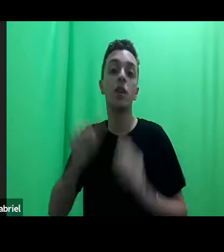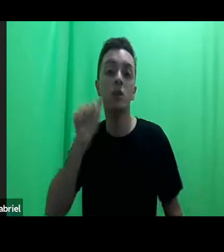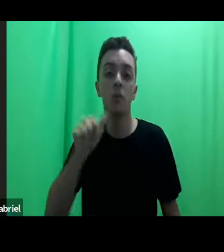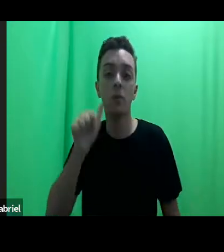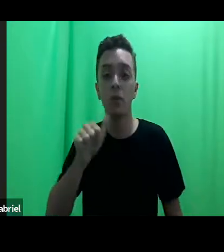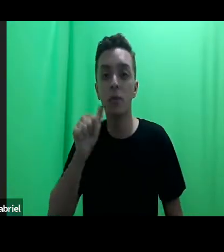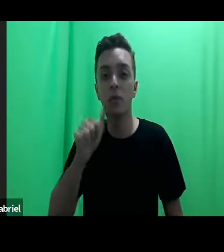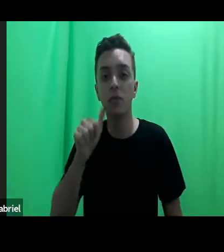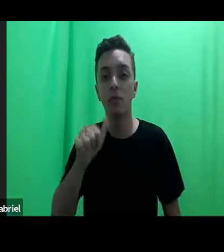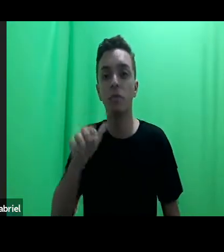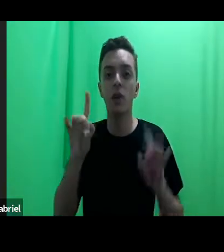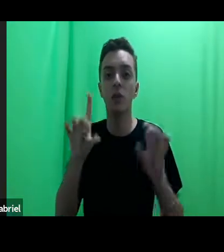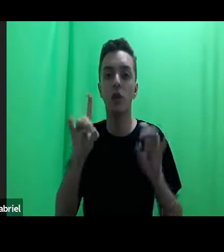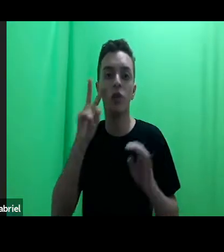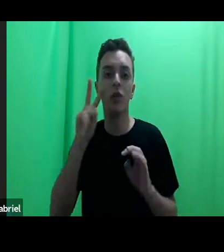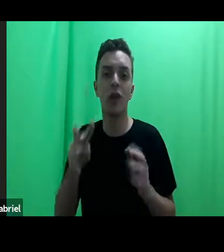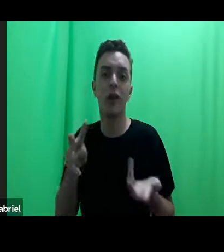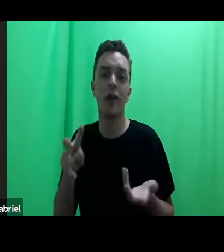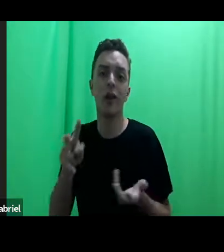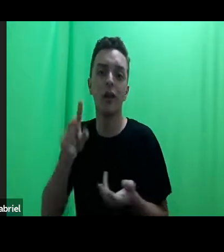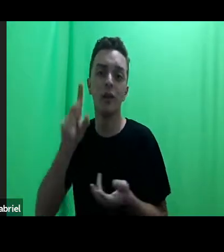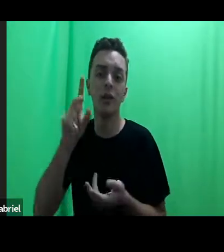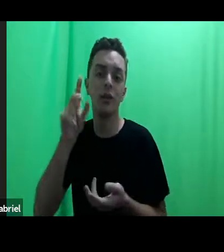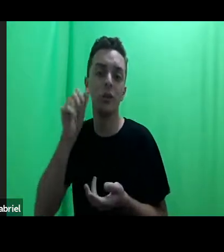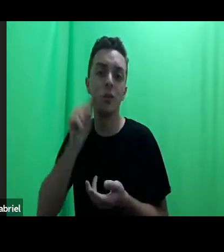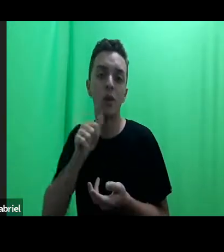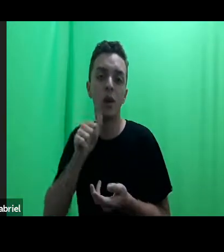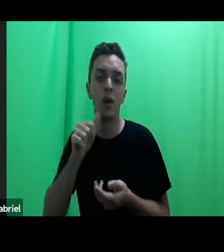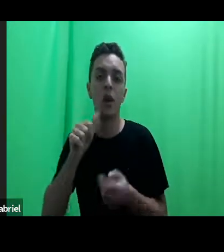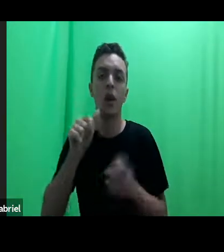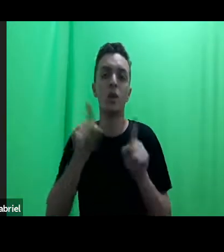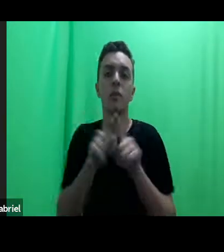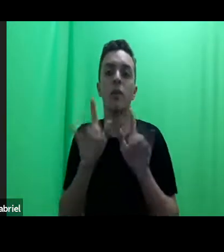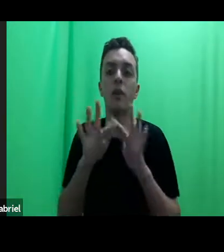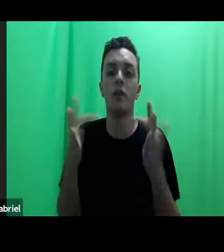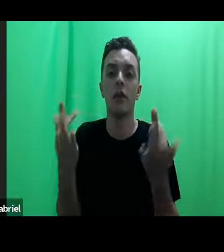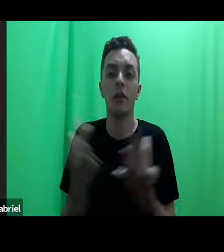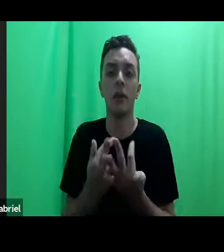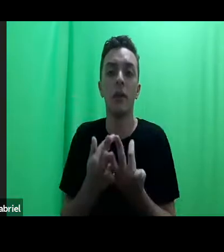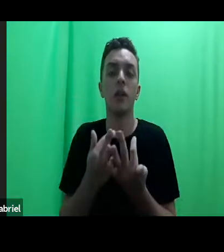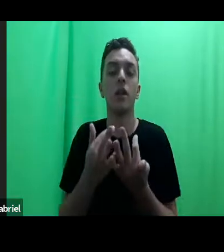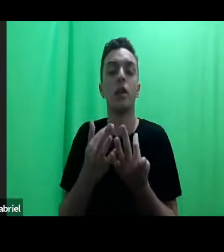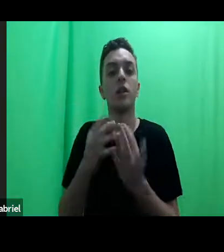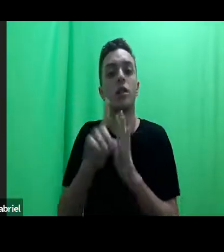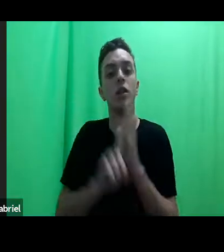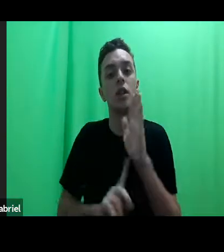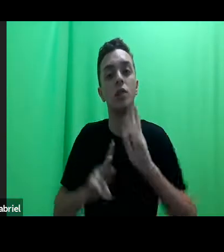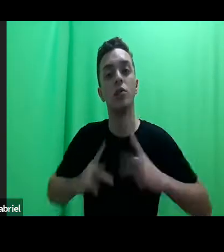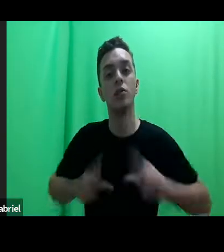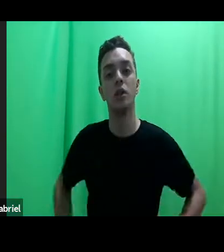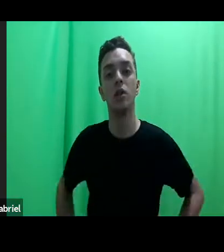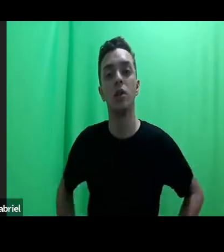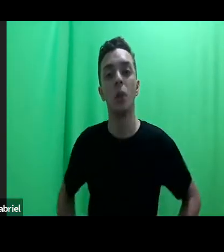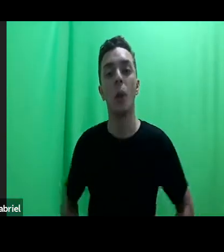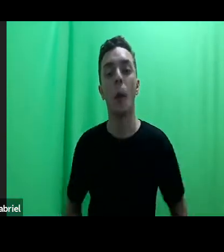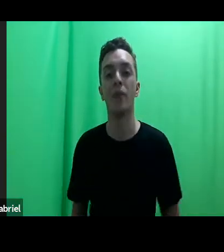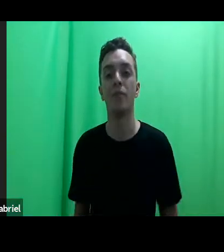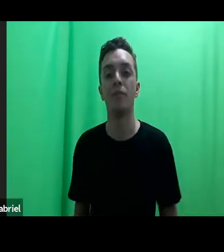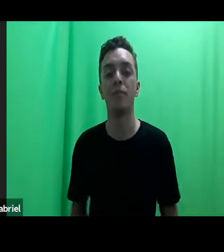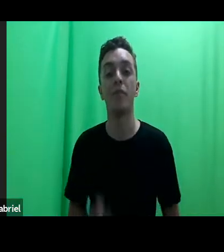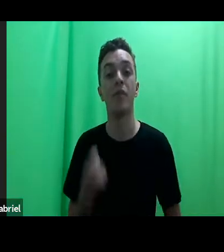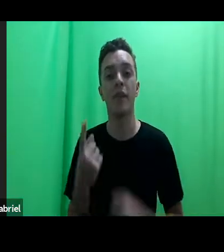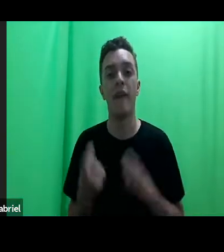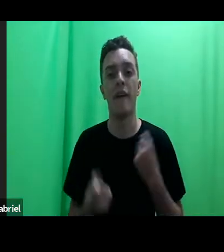o nome do Ministério, de Mulher, Família e Direitos Humanos. Alguns autores